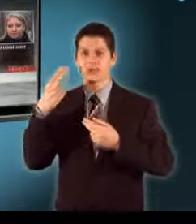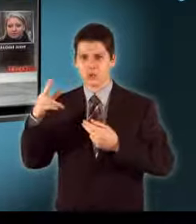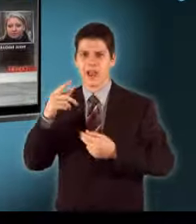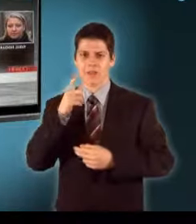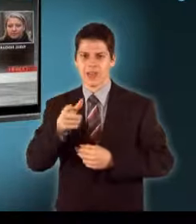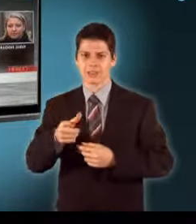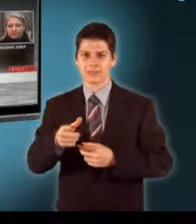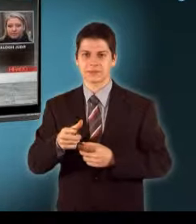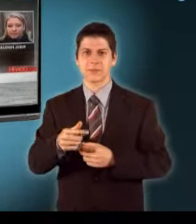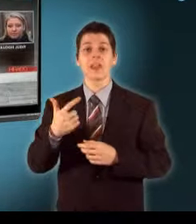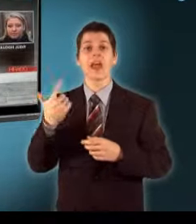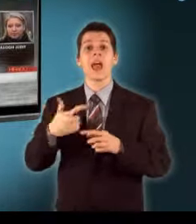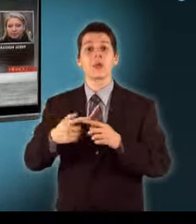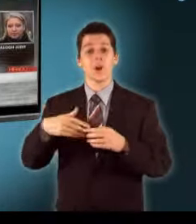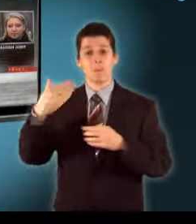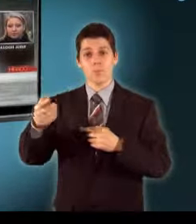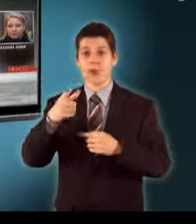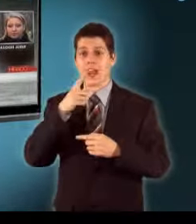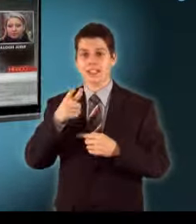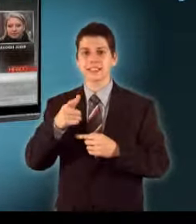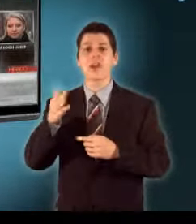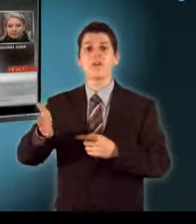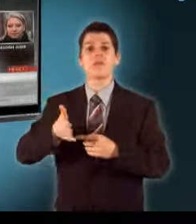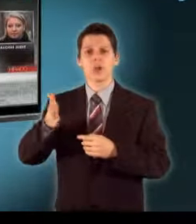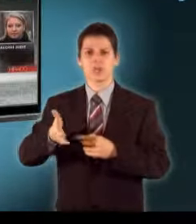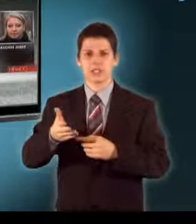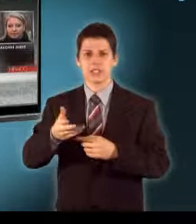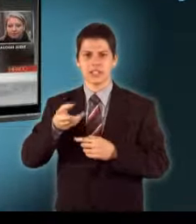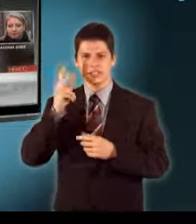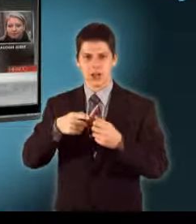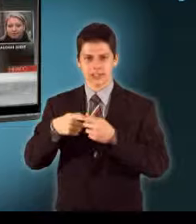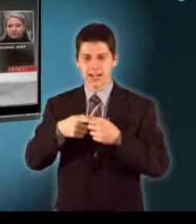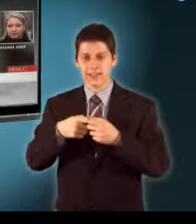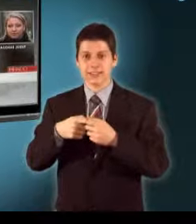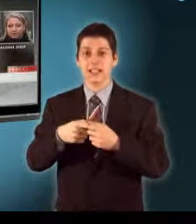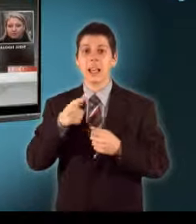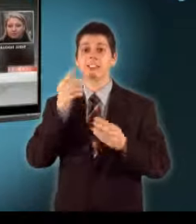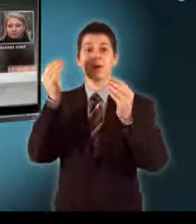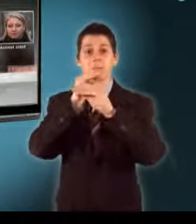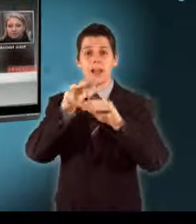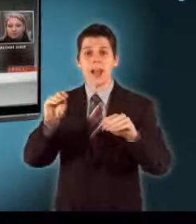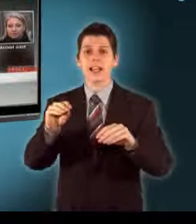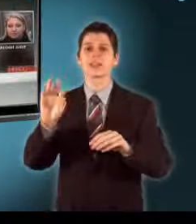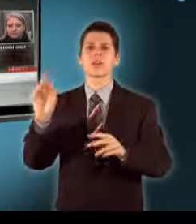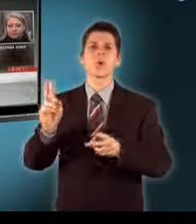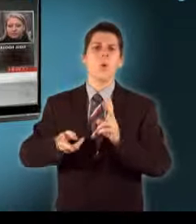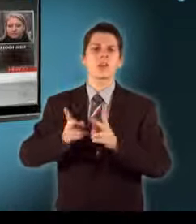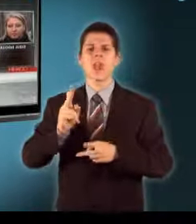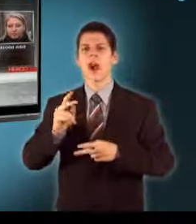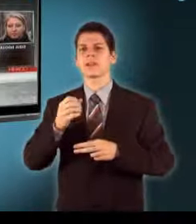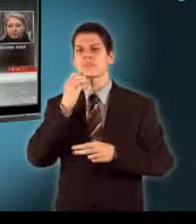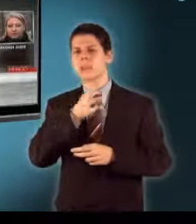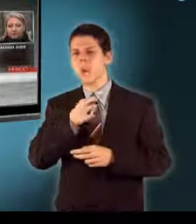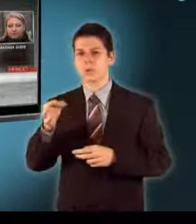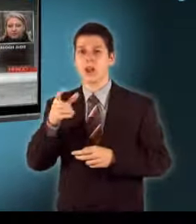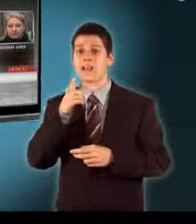Egy óra múlva sajtót elékoztatott a vasúti dolgozók szabadszak szervezete is Ők ekkor fogják bejelenteni, hogy milyen módon és